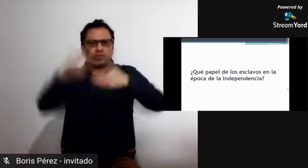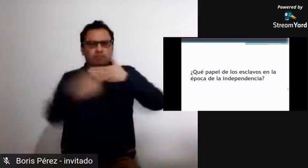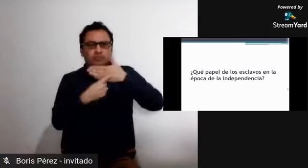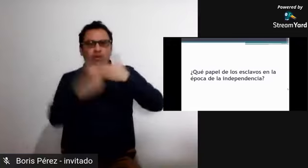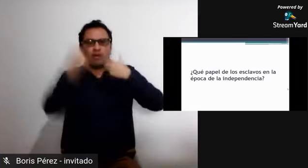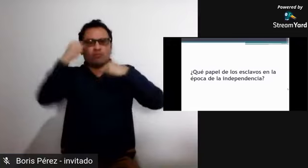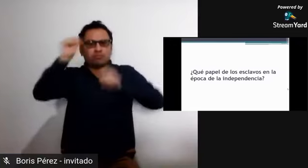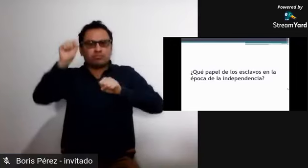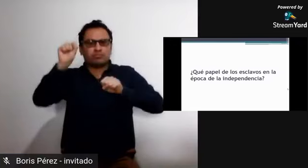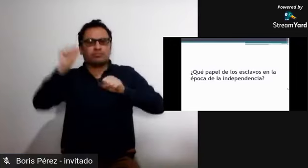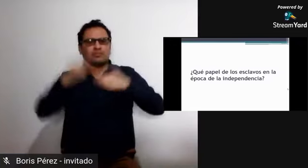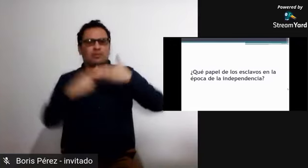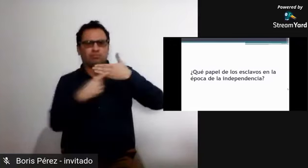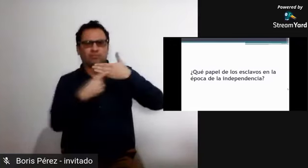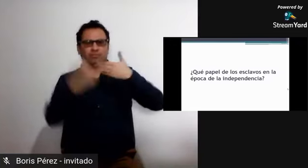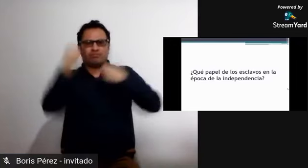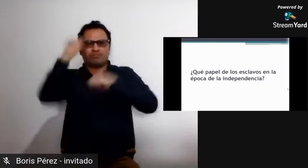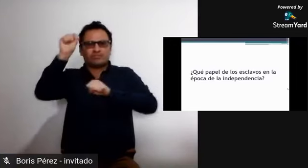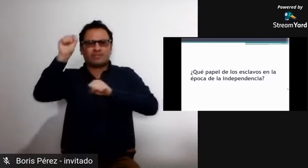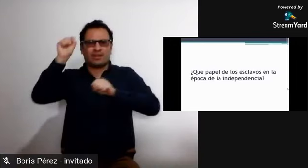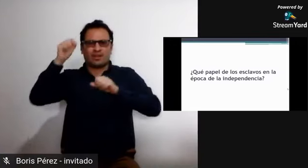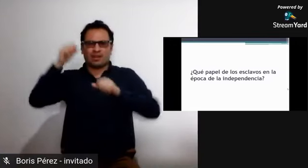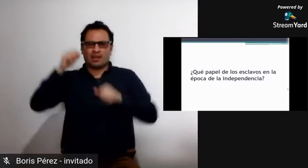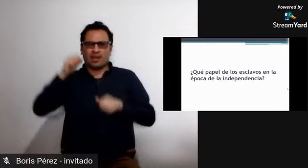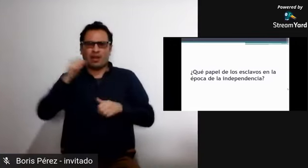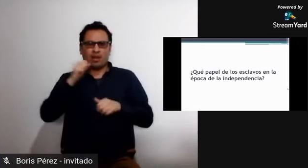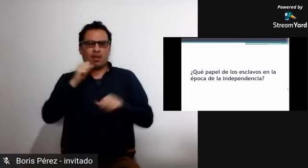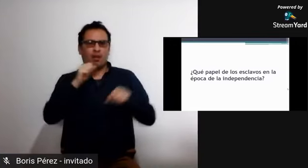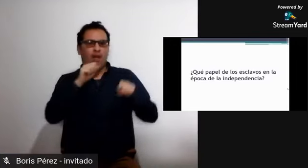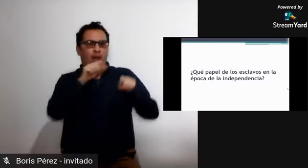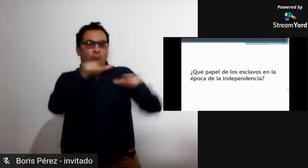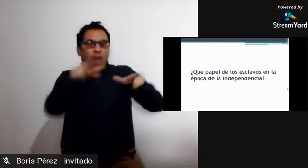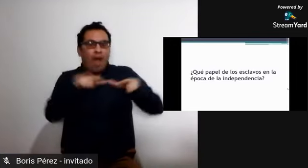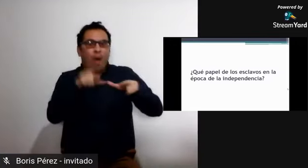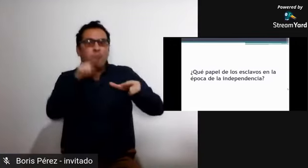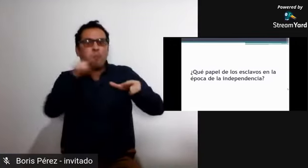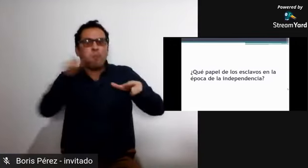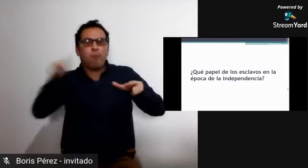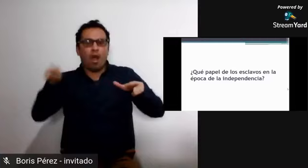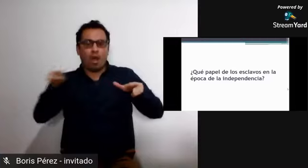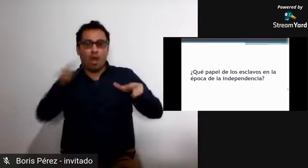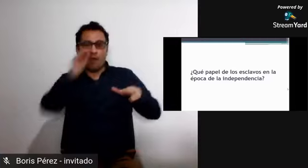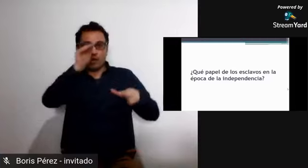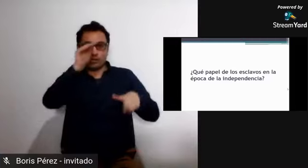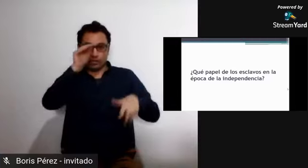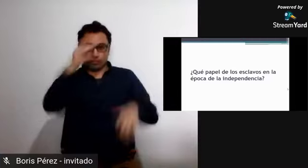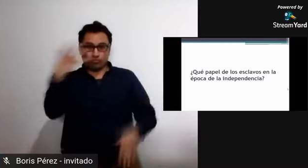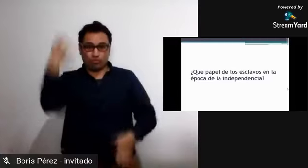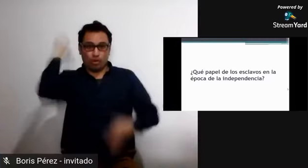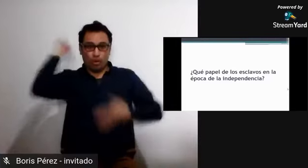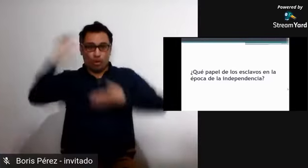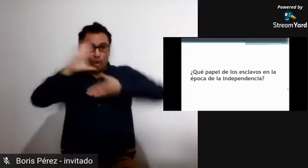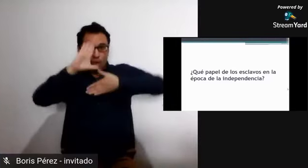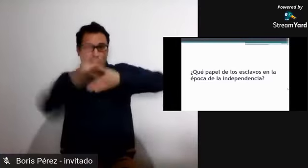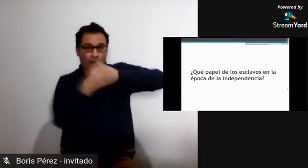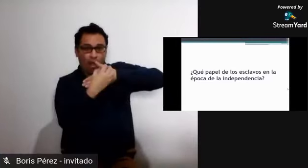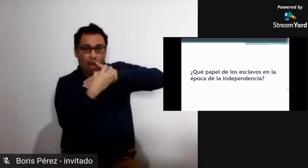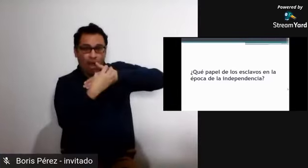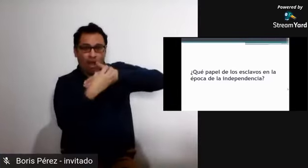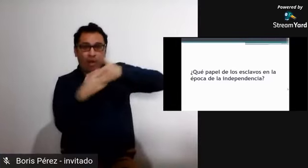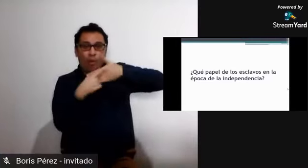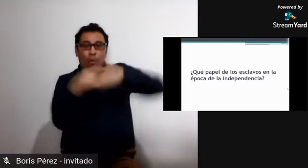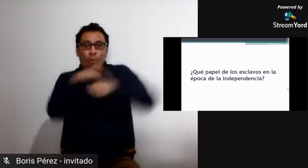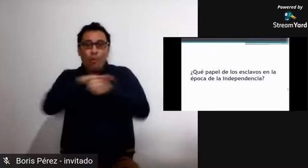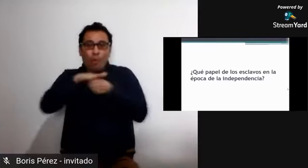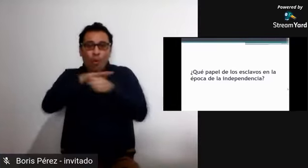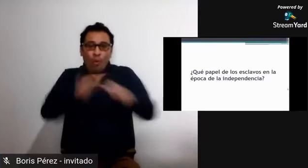en la época de la independencia? Entendemos entonces que se dan todos estos procesos de independencia de los